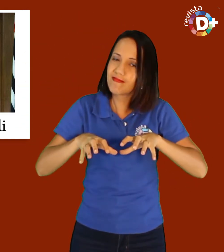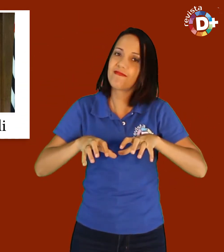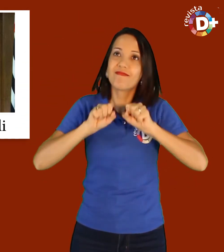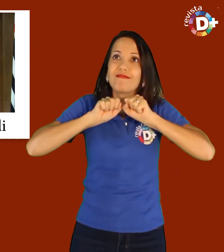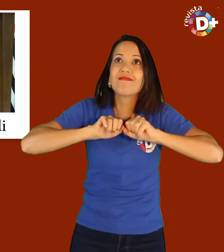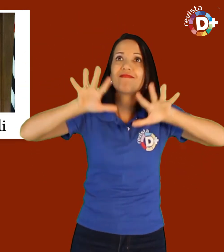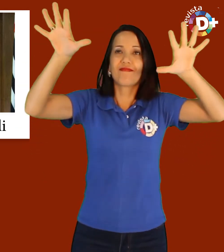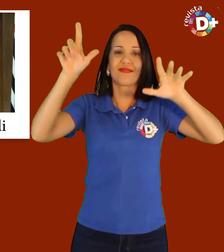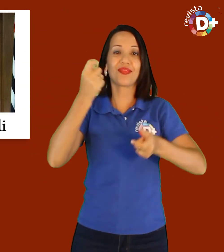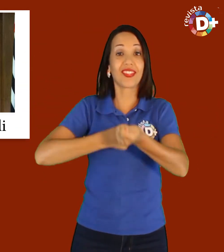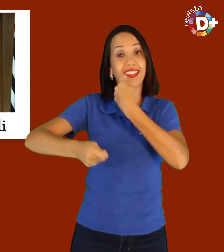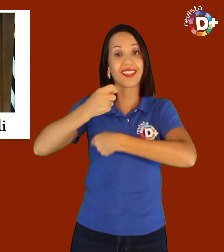gestão.